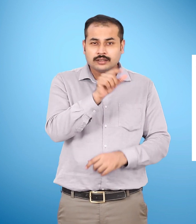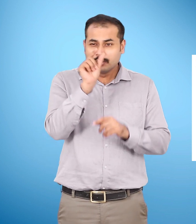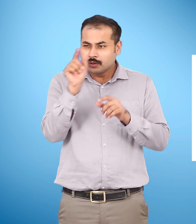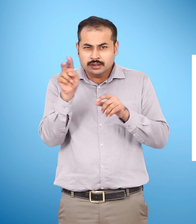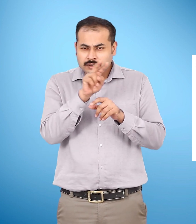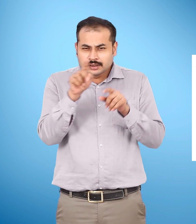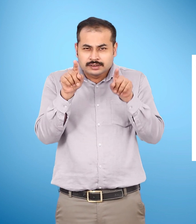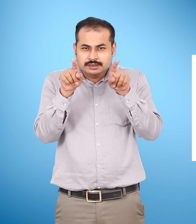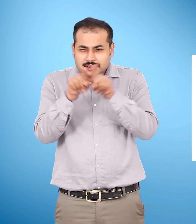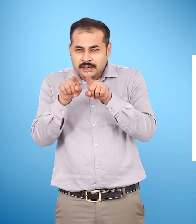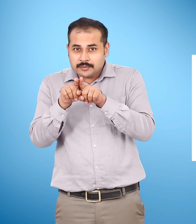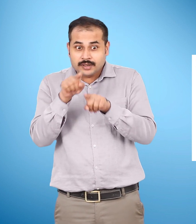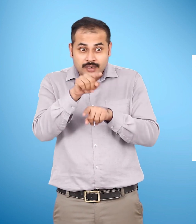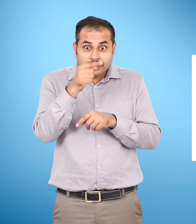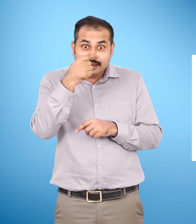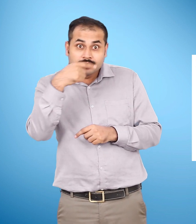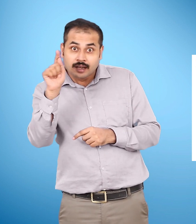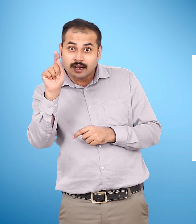जुलते शब्दों को सही खानों में लिखो